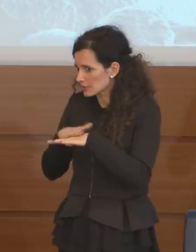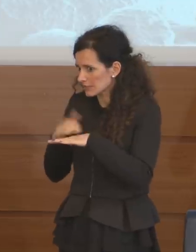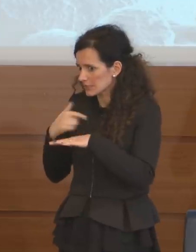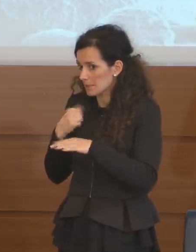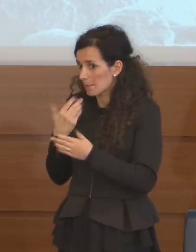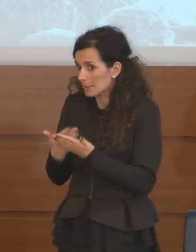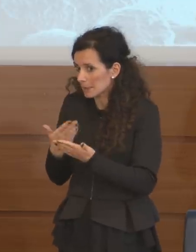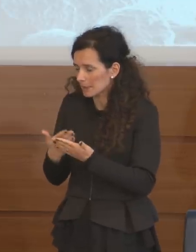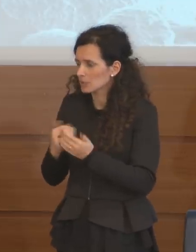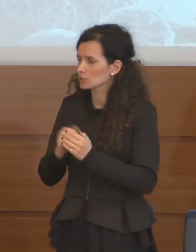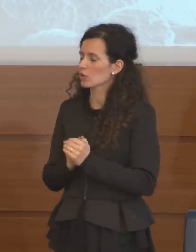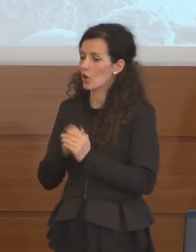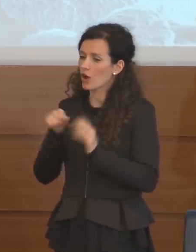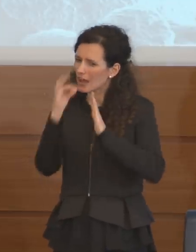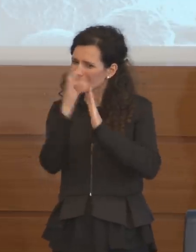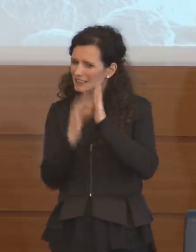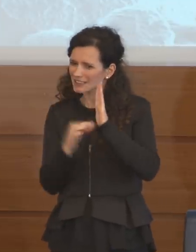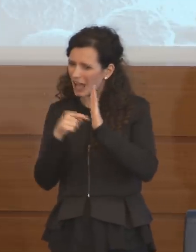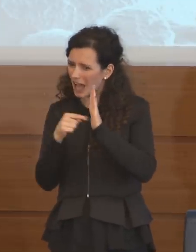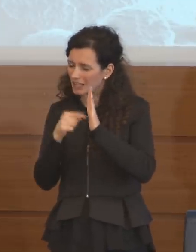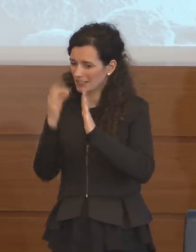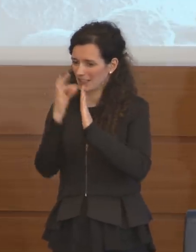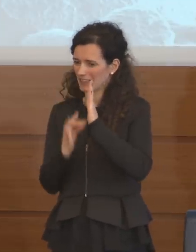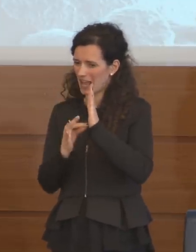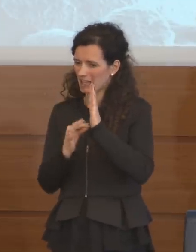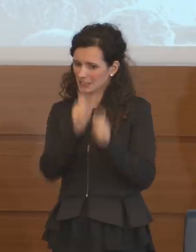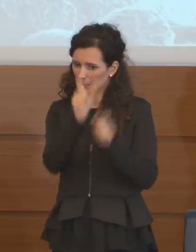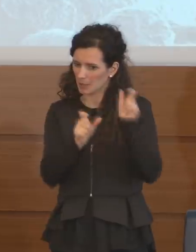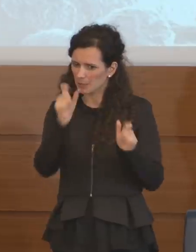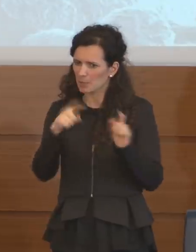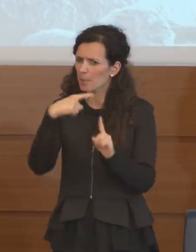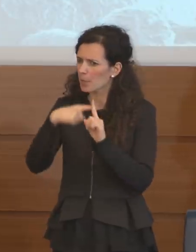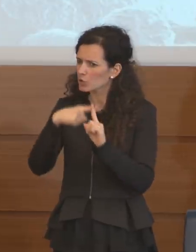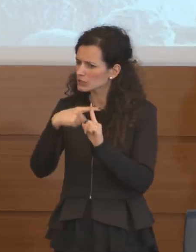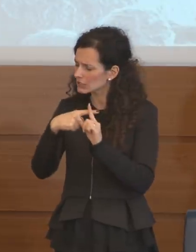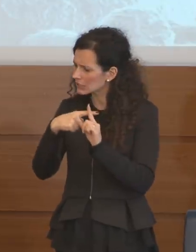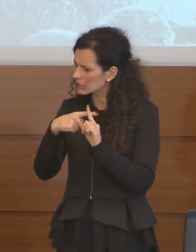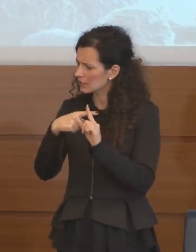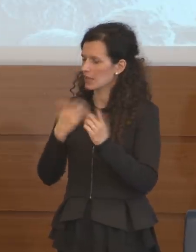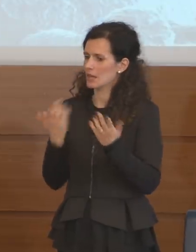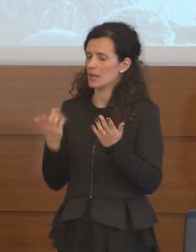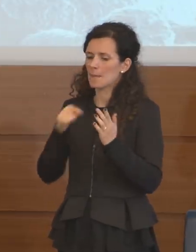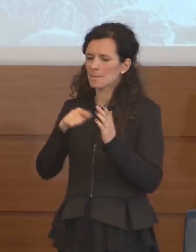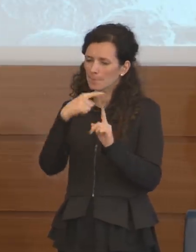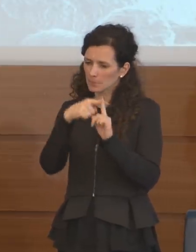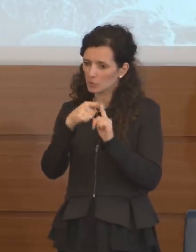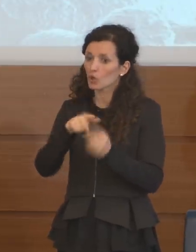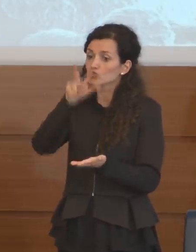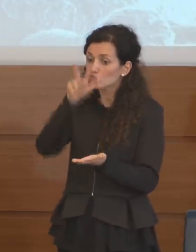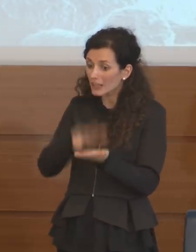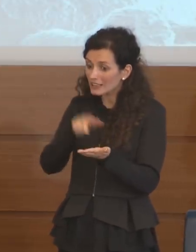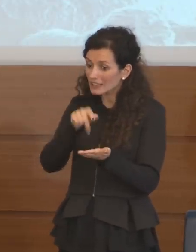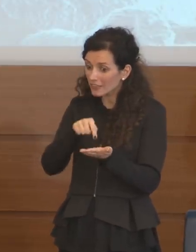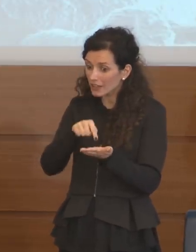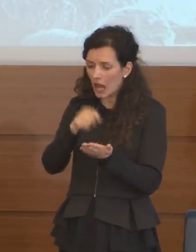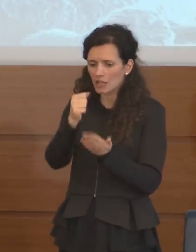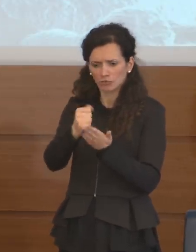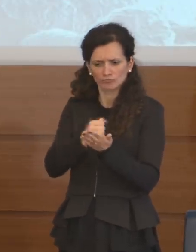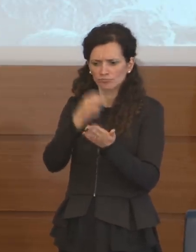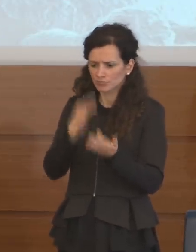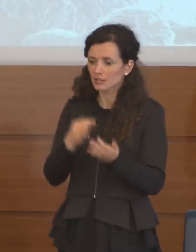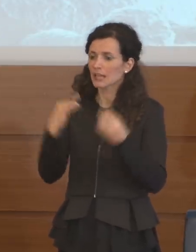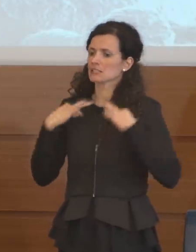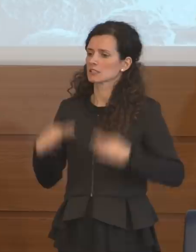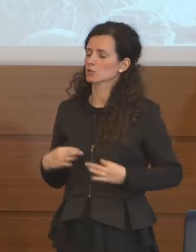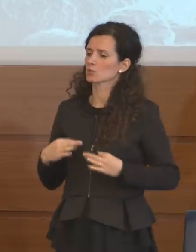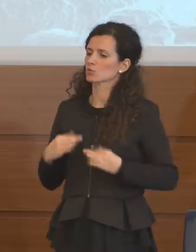Questi dati, i dati sui positivi, ok? Vengono certificati dall'Istituto Superiore di Sanità che